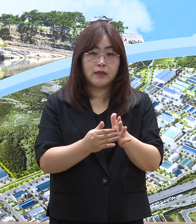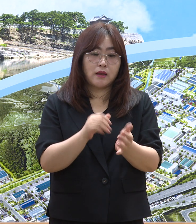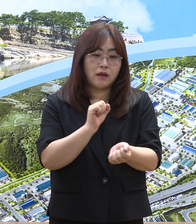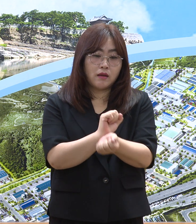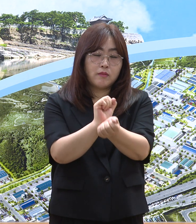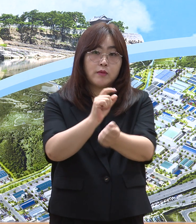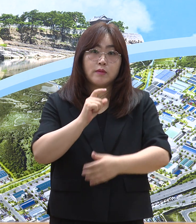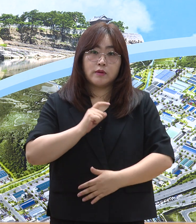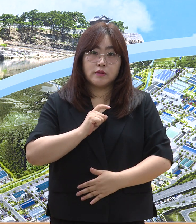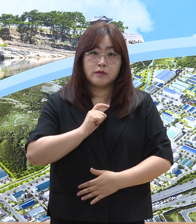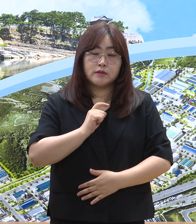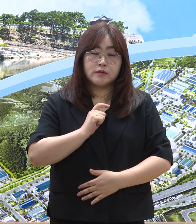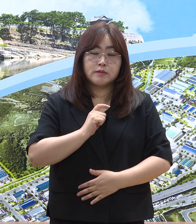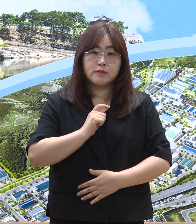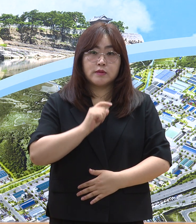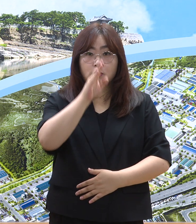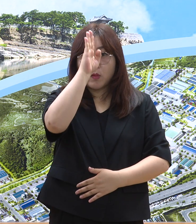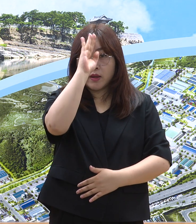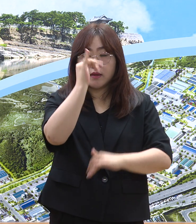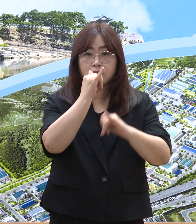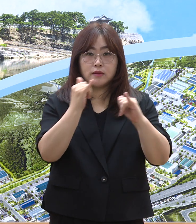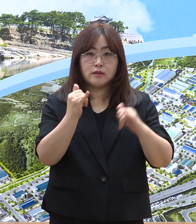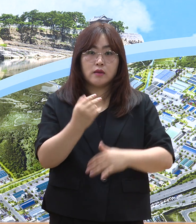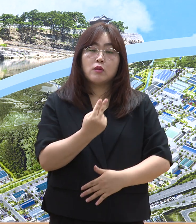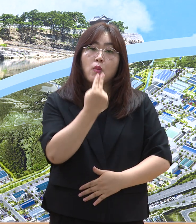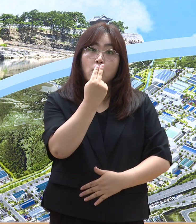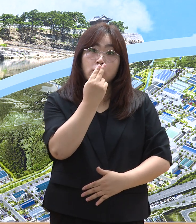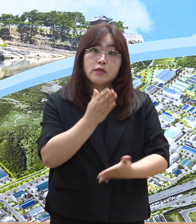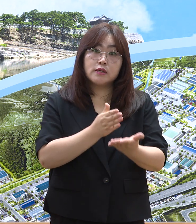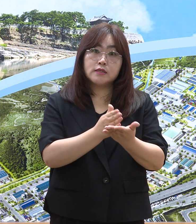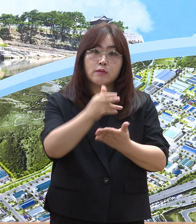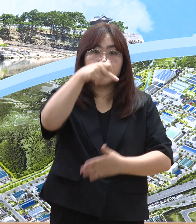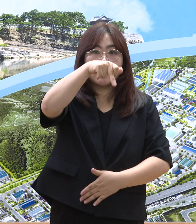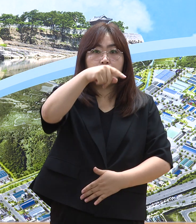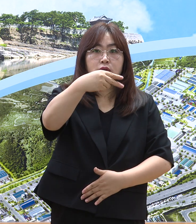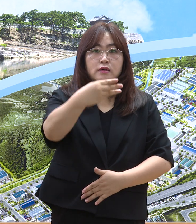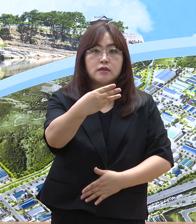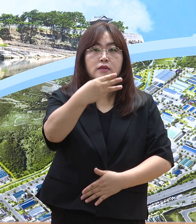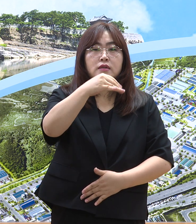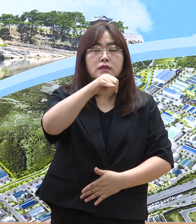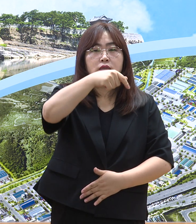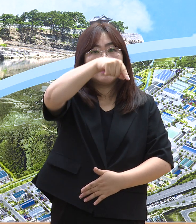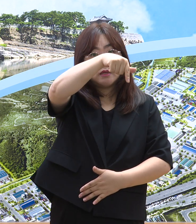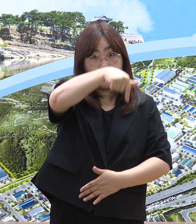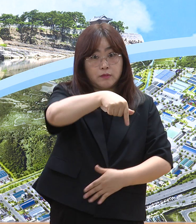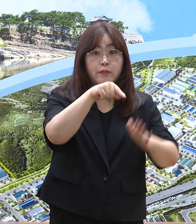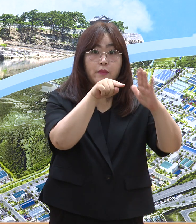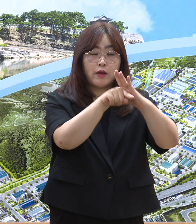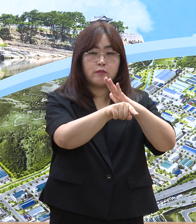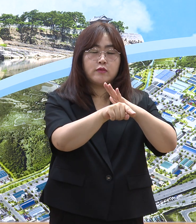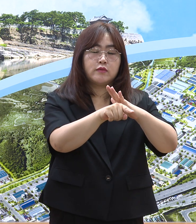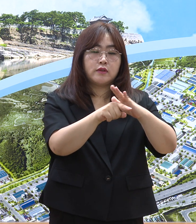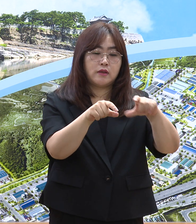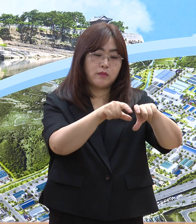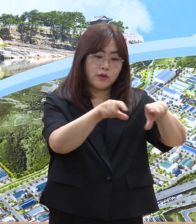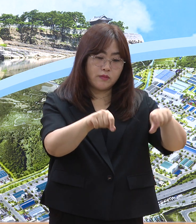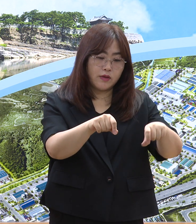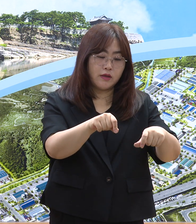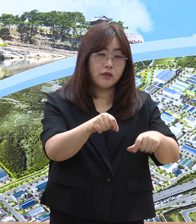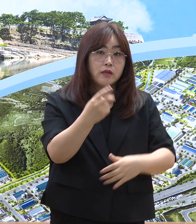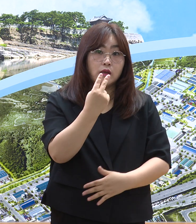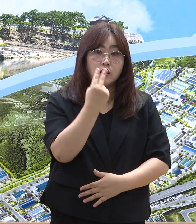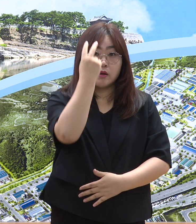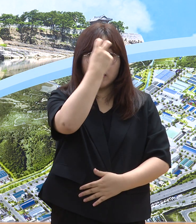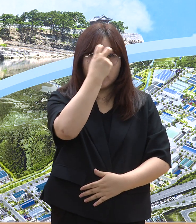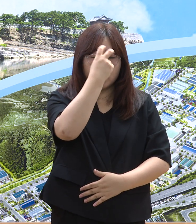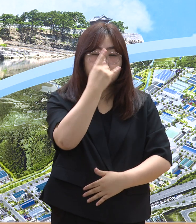의심되는 유증상자의 경우 호흡기 전담 클리닉 등을 방문하여 전문가용 RAT 검사를